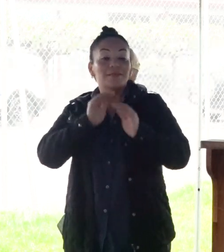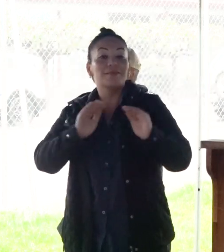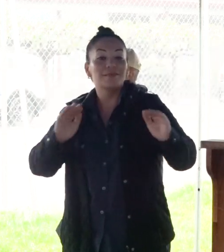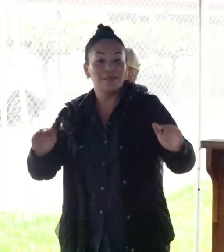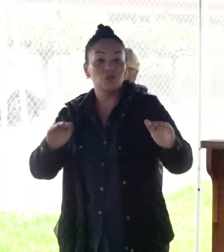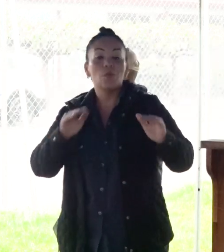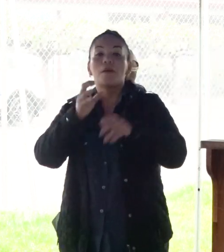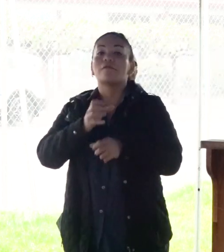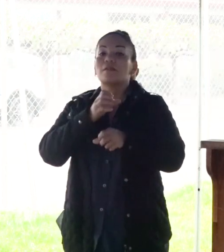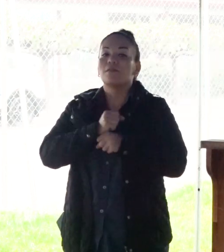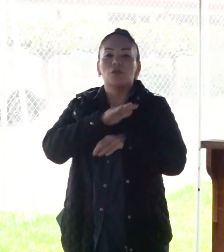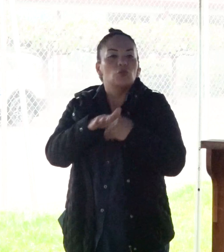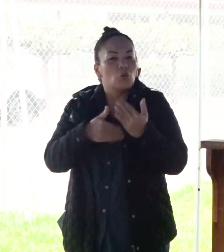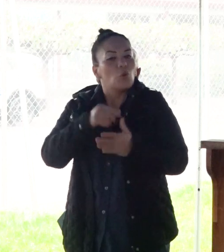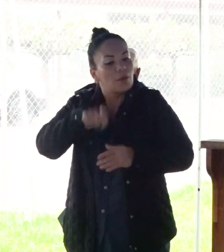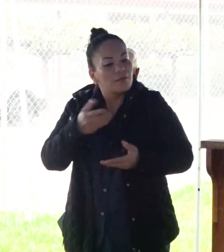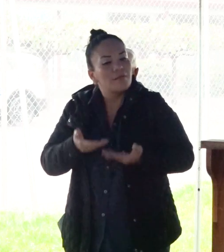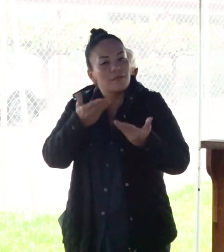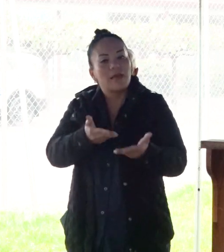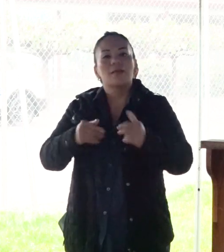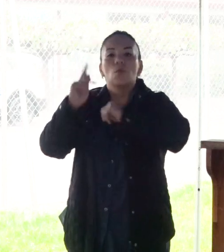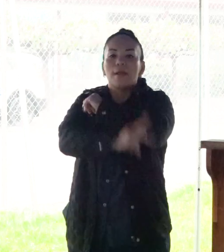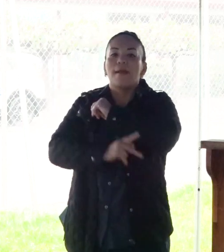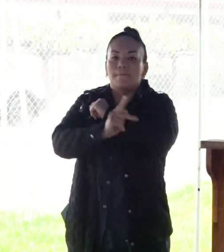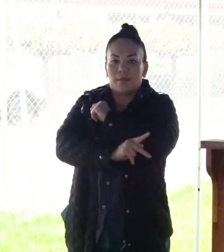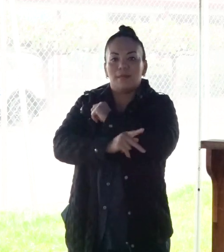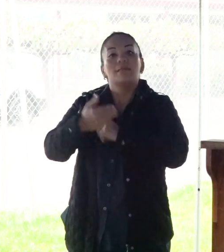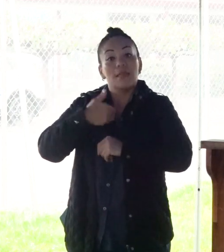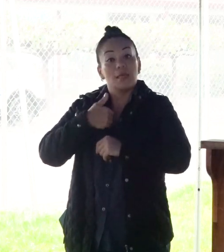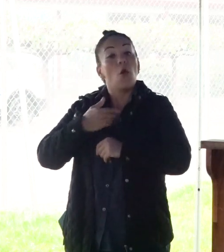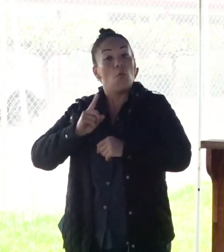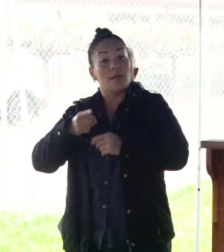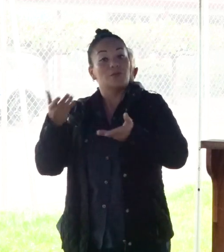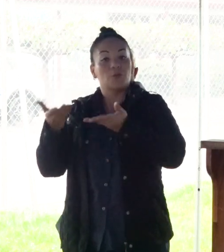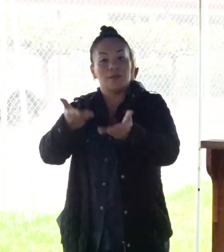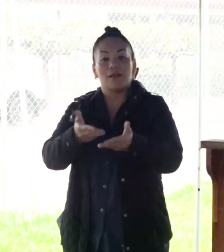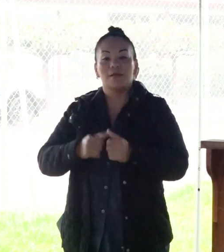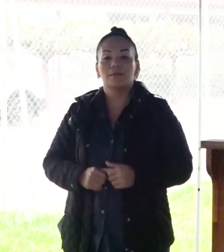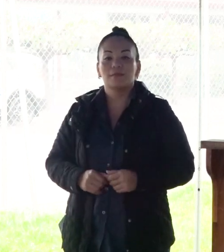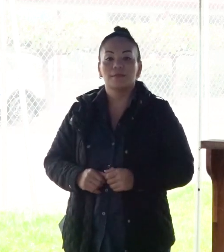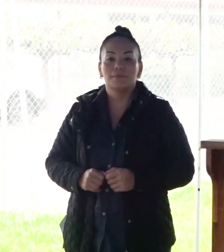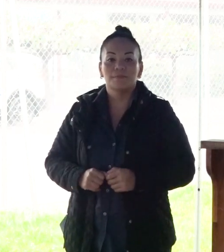lo que merecen y lo que la patria tiene la obligación de darles.